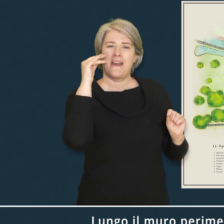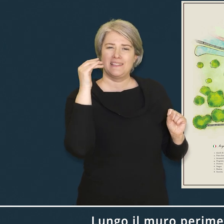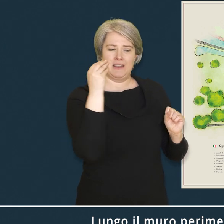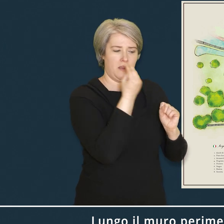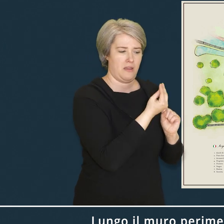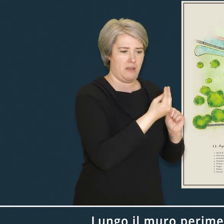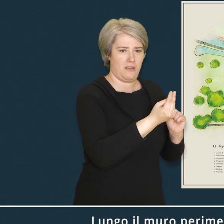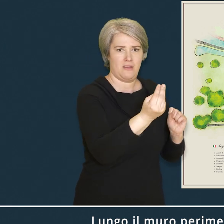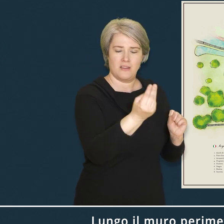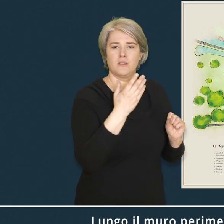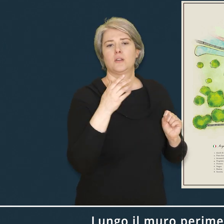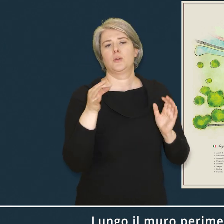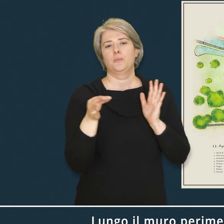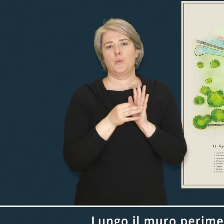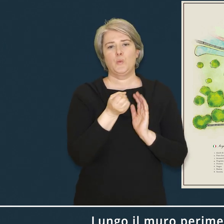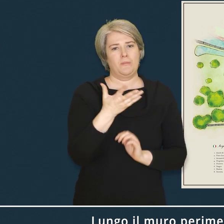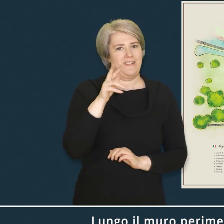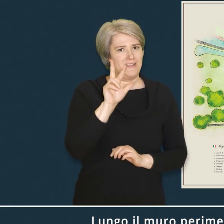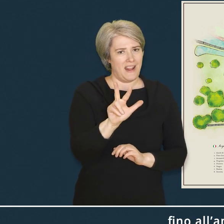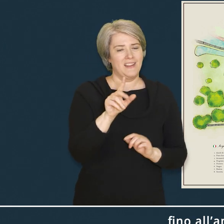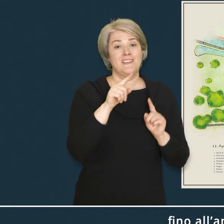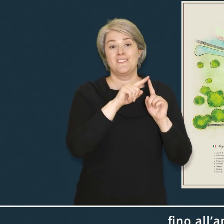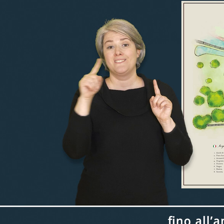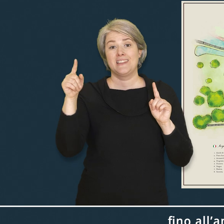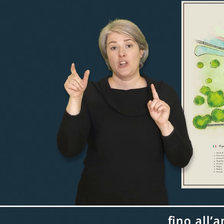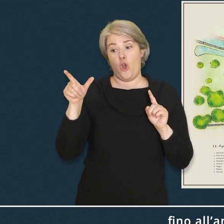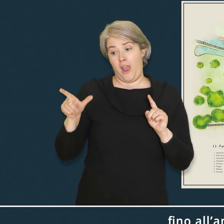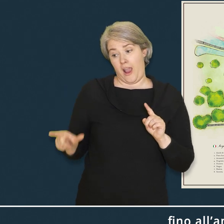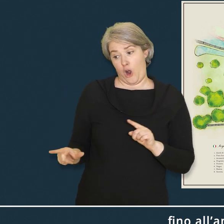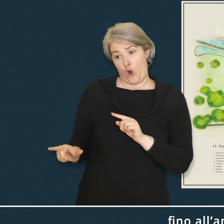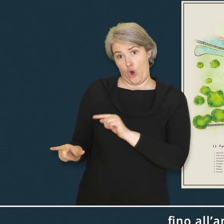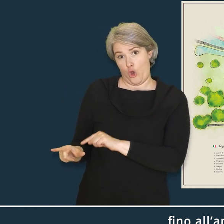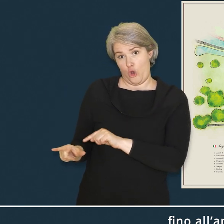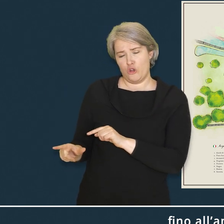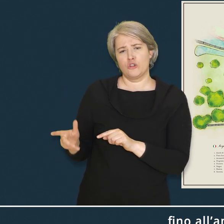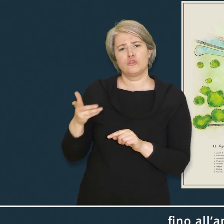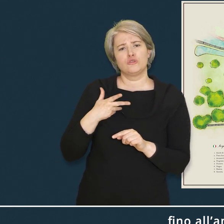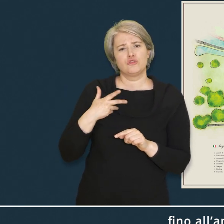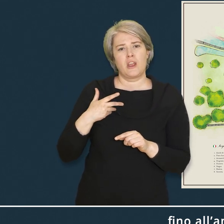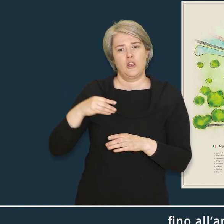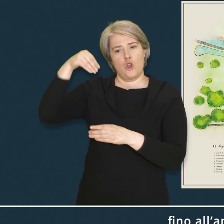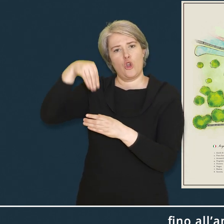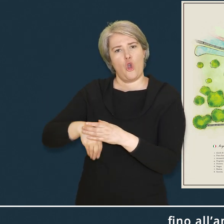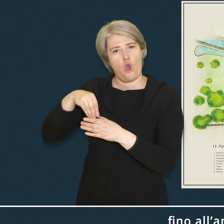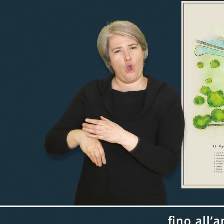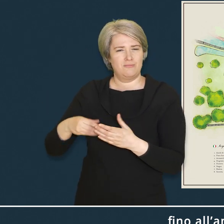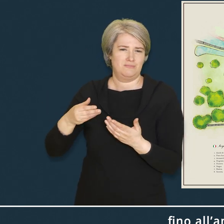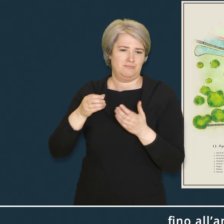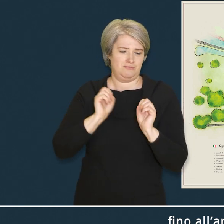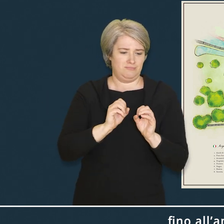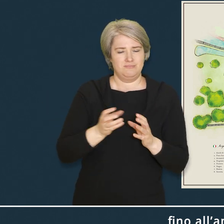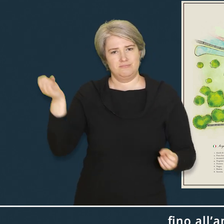arbustive Punto numero 3 Fino all'angolo in basso dove si trova una compostiera